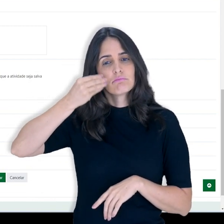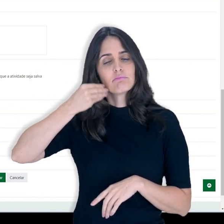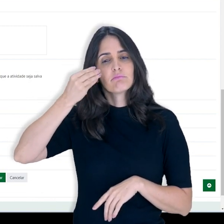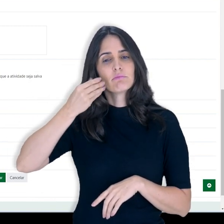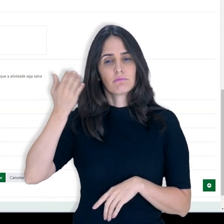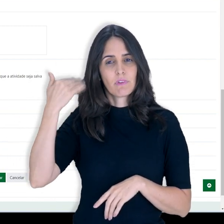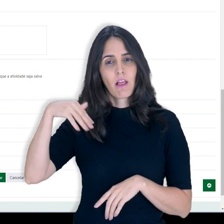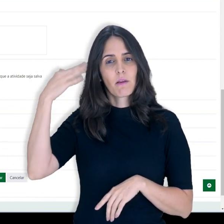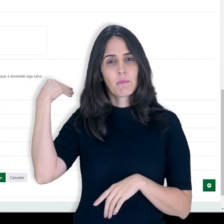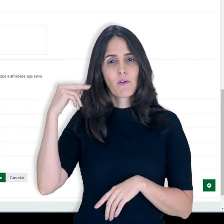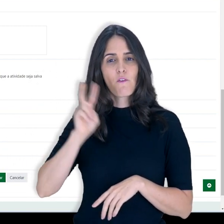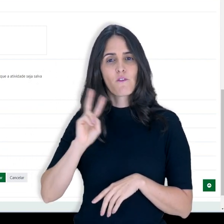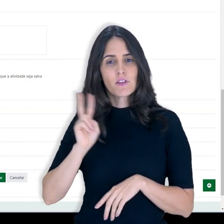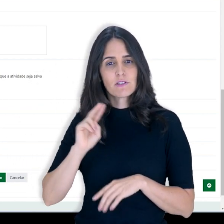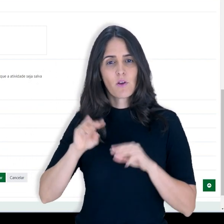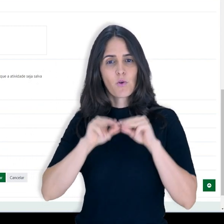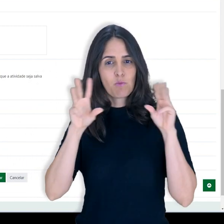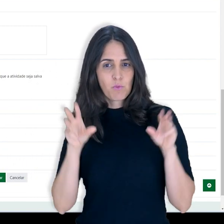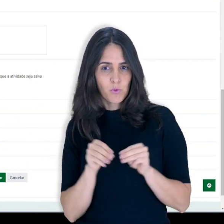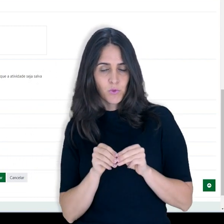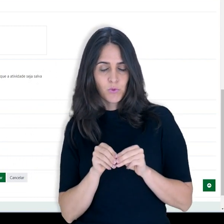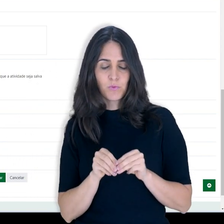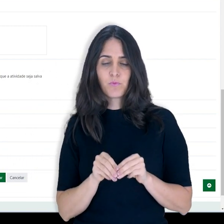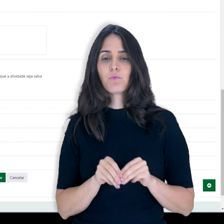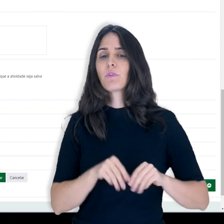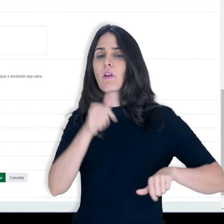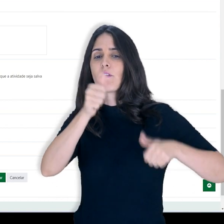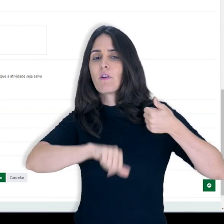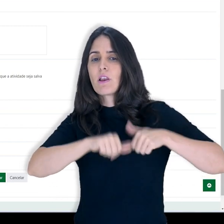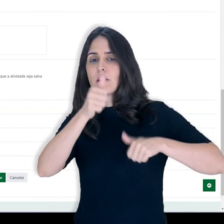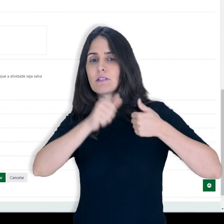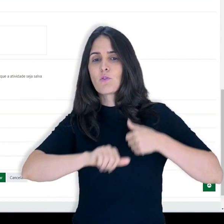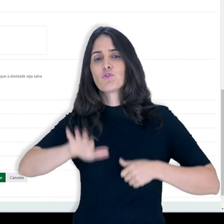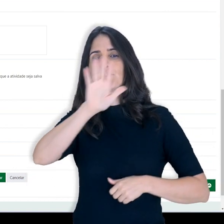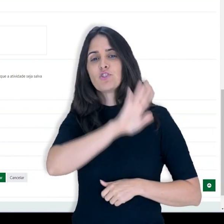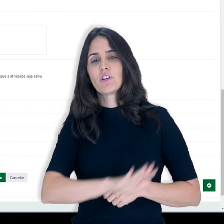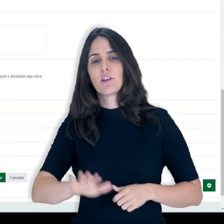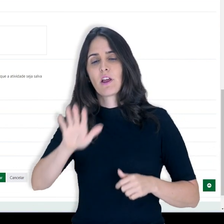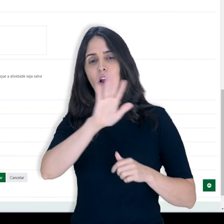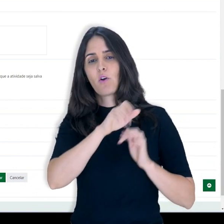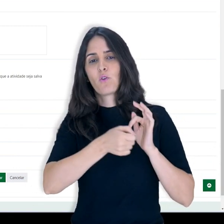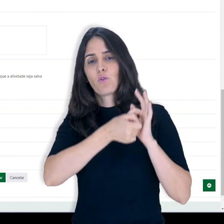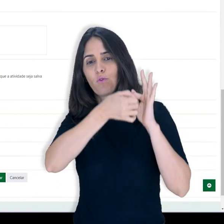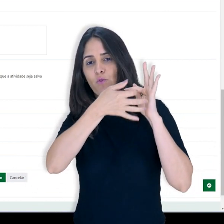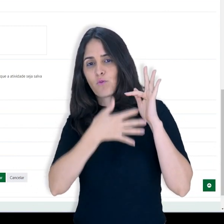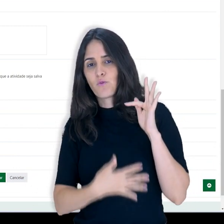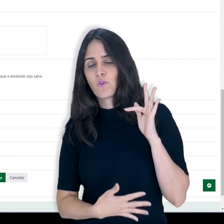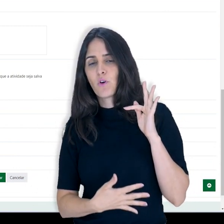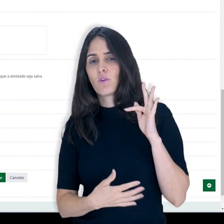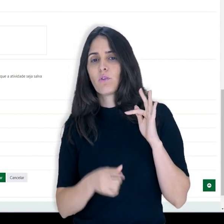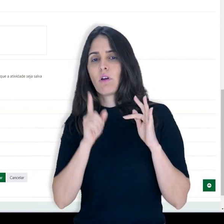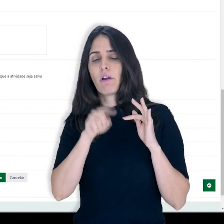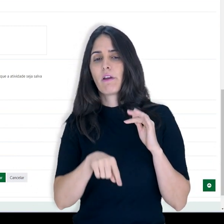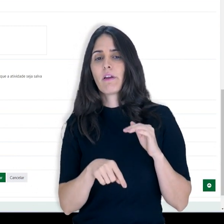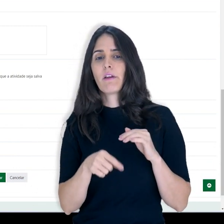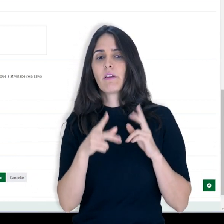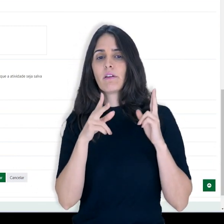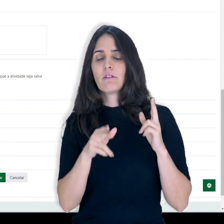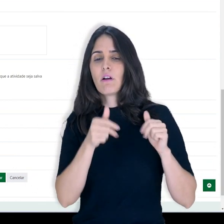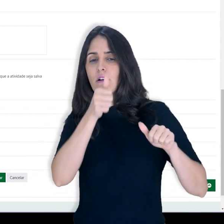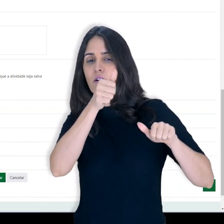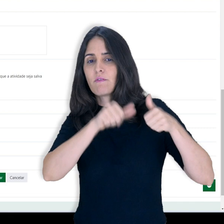estávamos acostumados em versão anterior. A avaliação global do fórum permite que eu